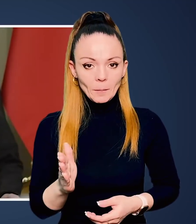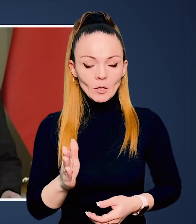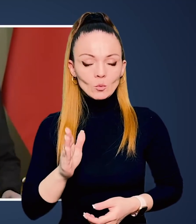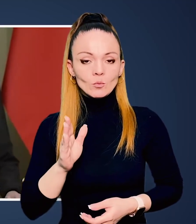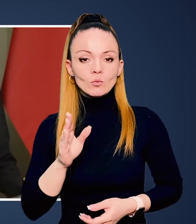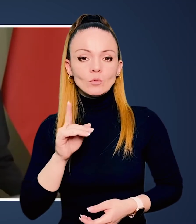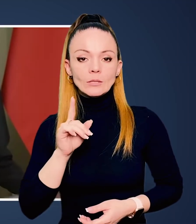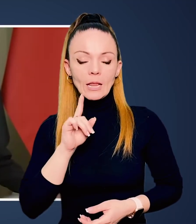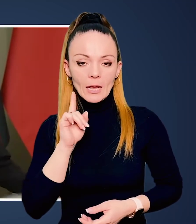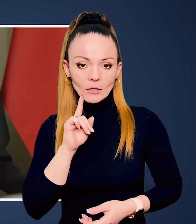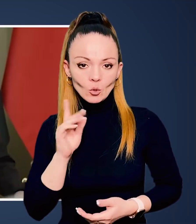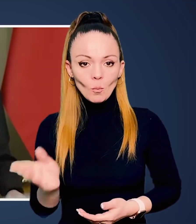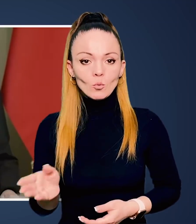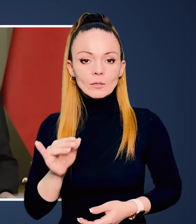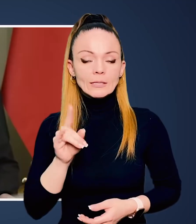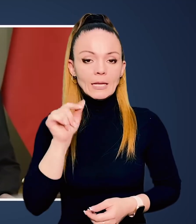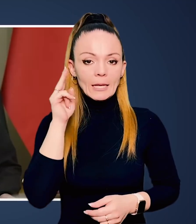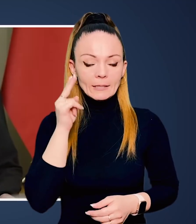президентові